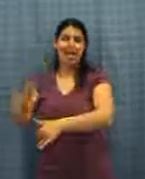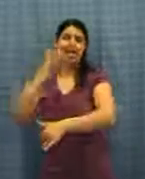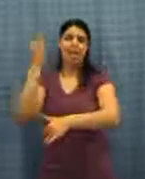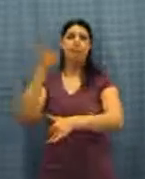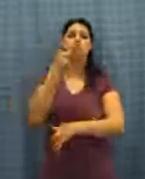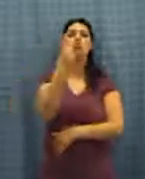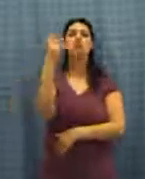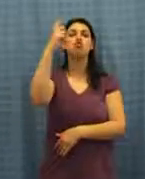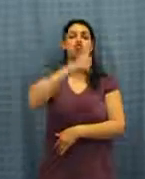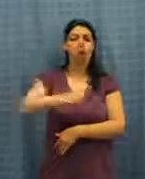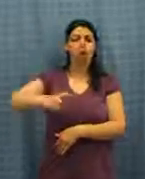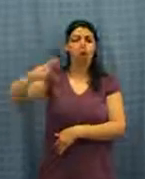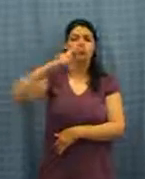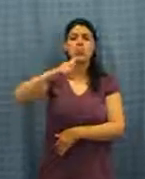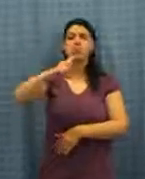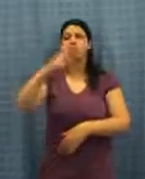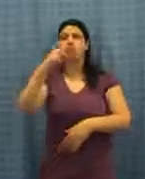bisogni. C.